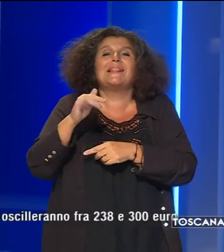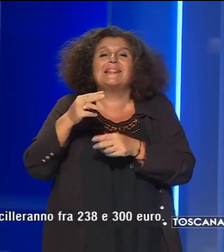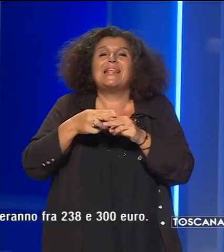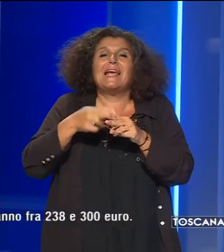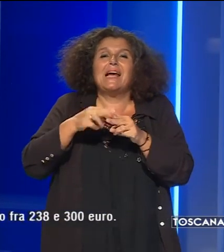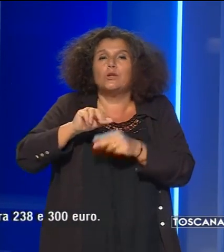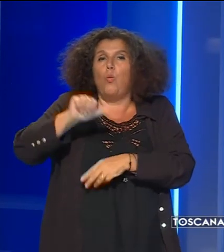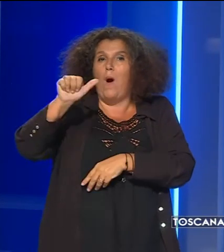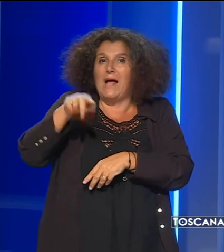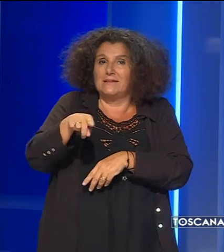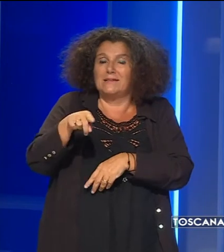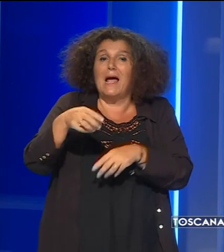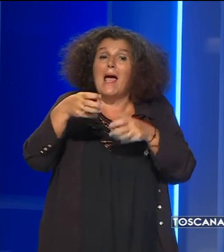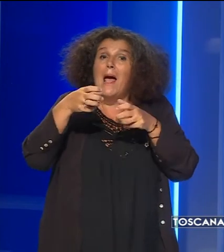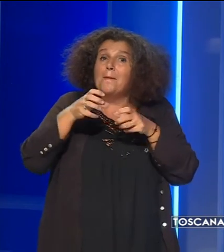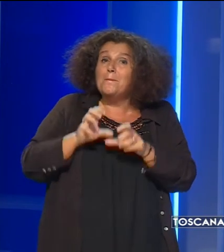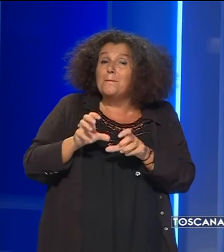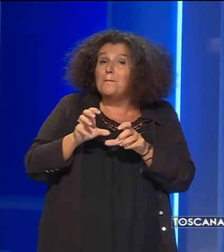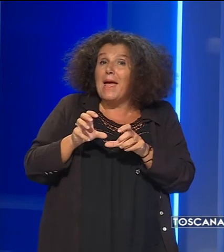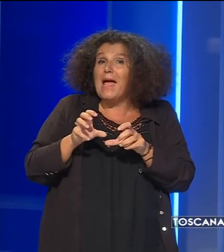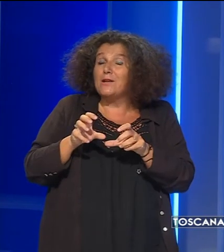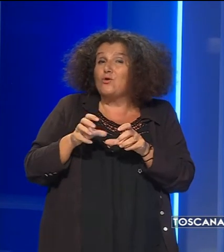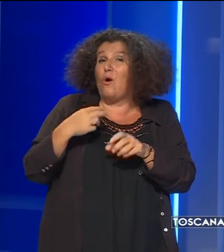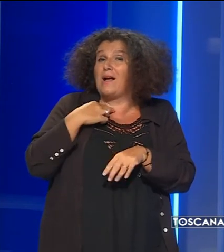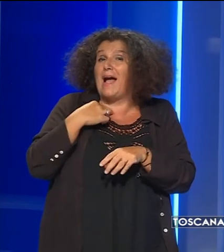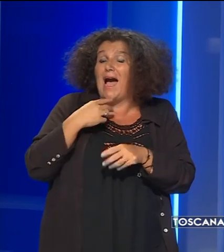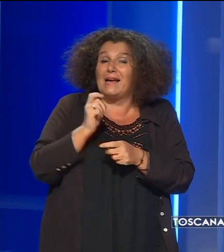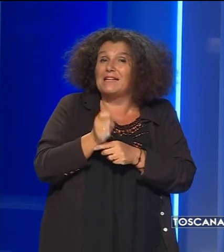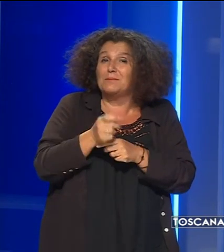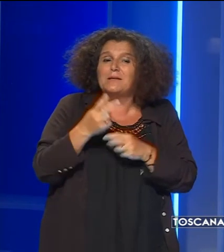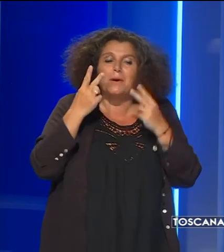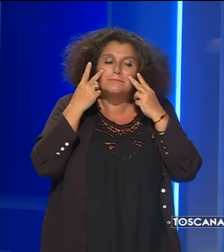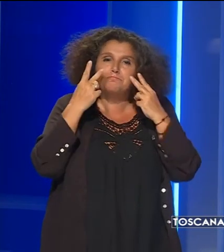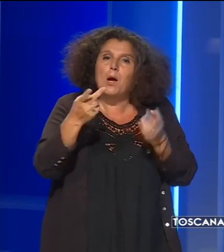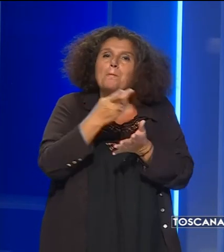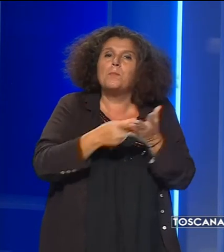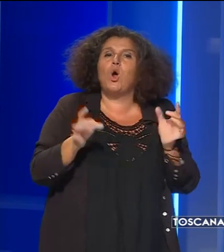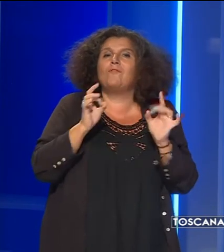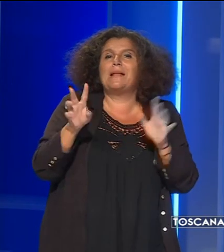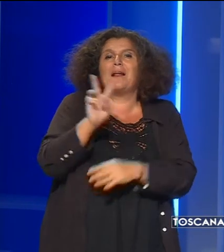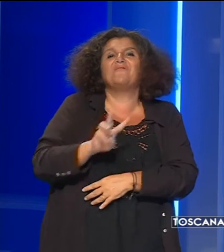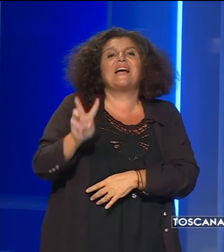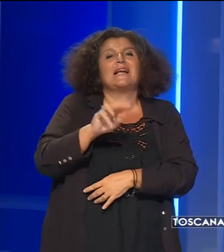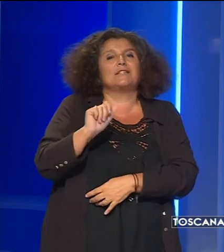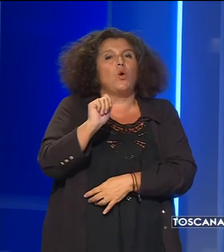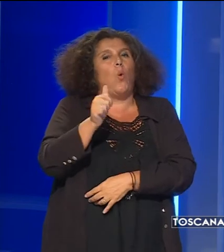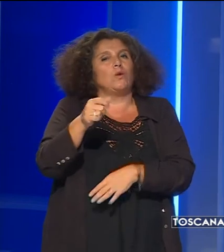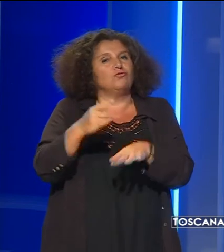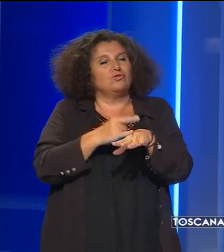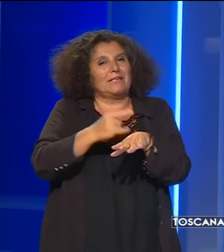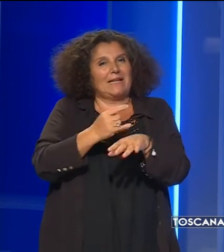meno proibitiva la spesa per assistere alle prove libere del venerdì 11 settembre